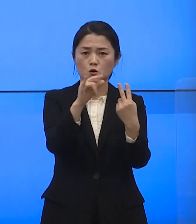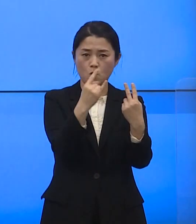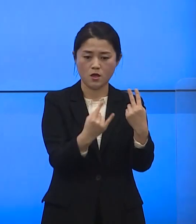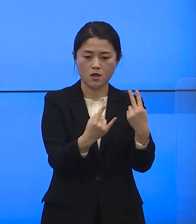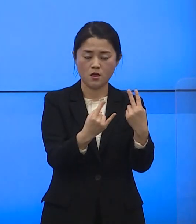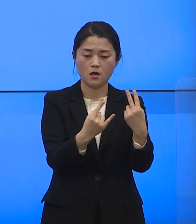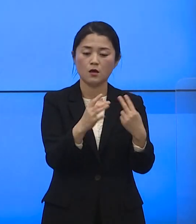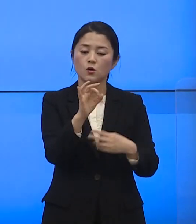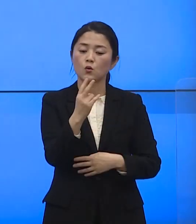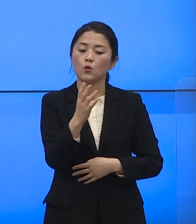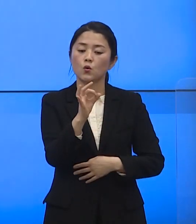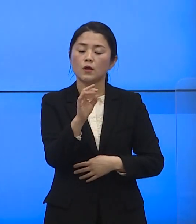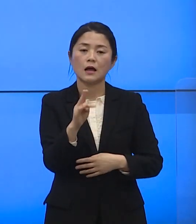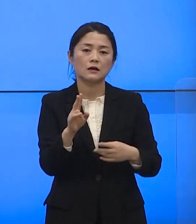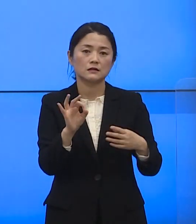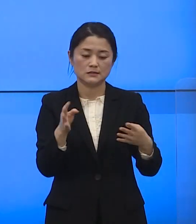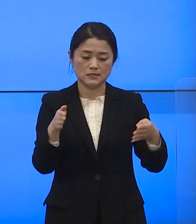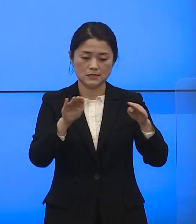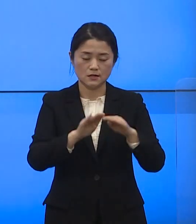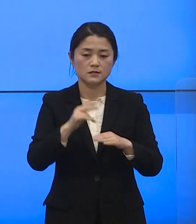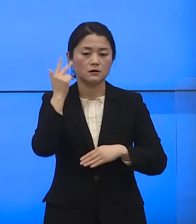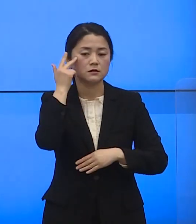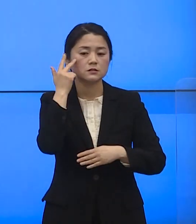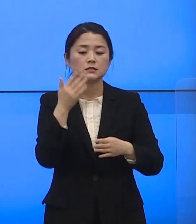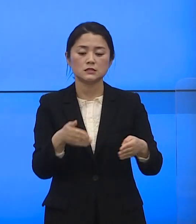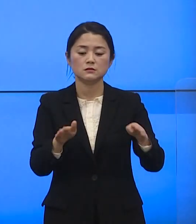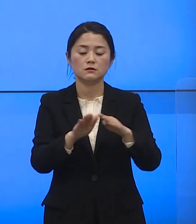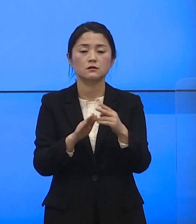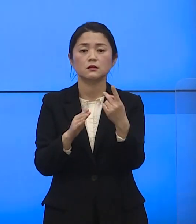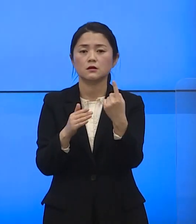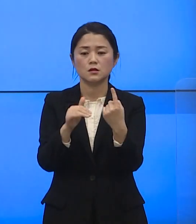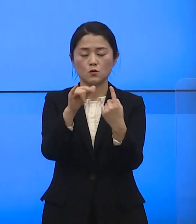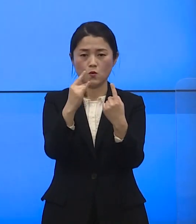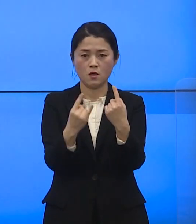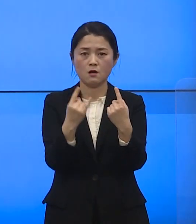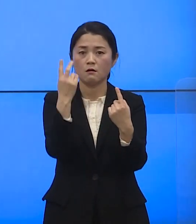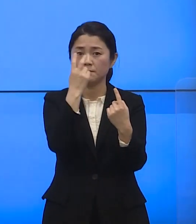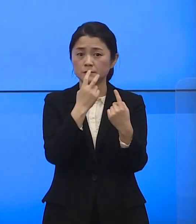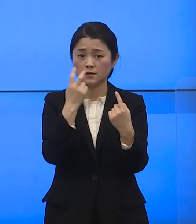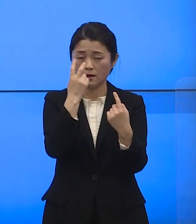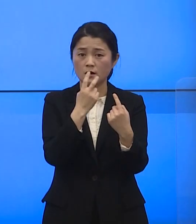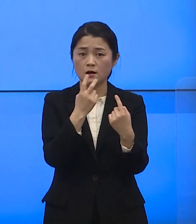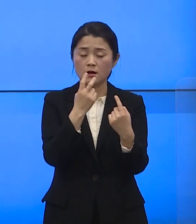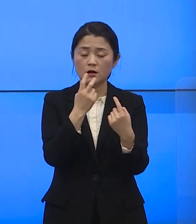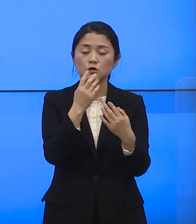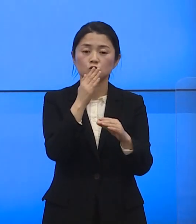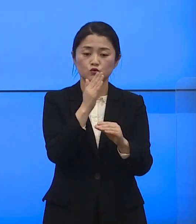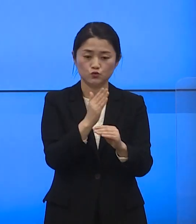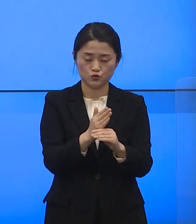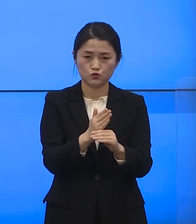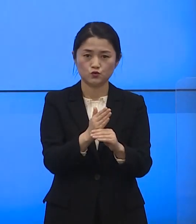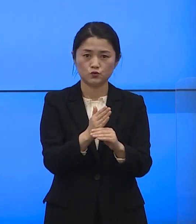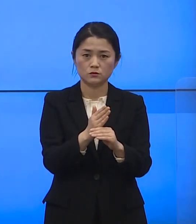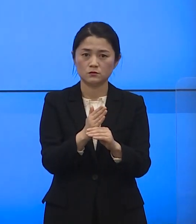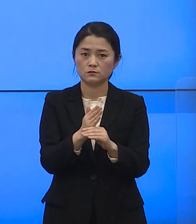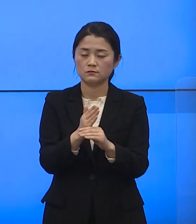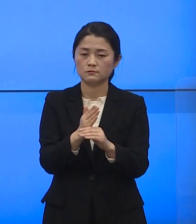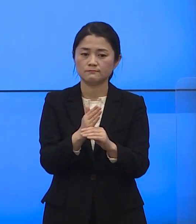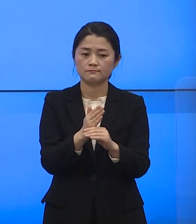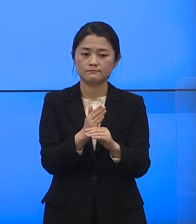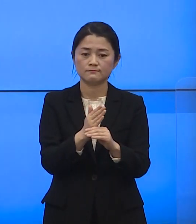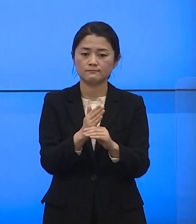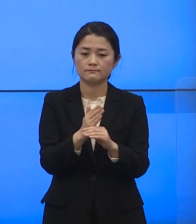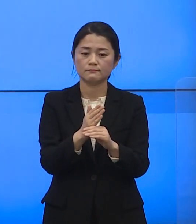요양시설과 정신시설은 주 1회 선제적 검사를 실시하고 있으나